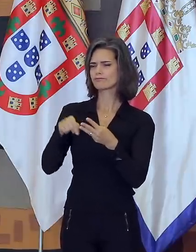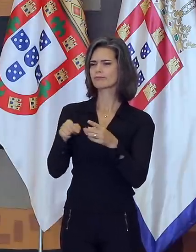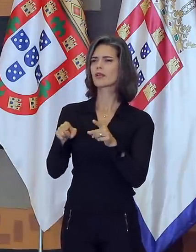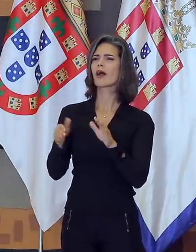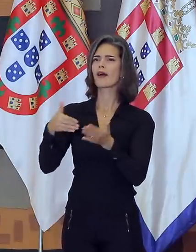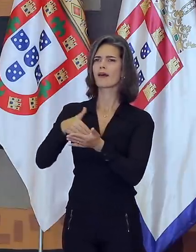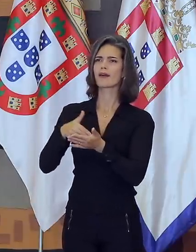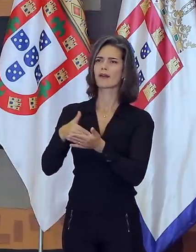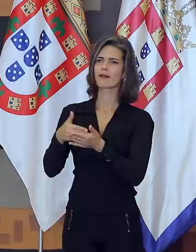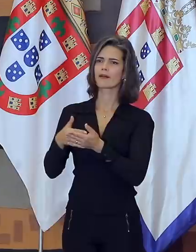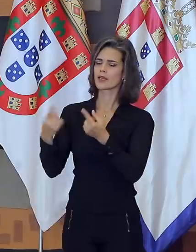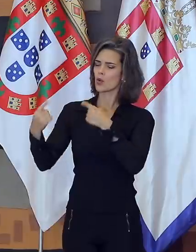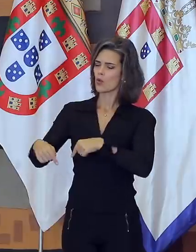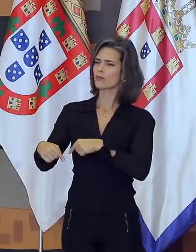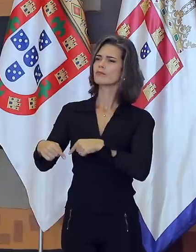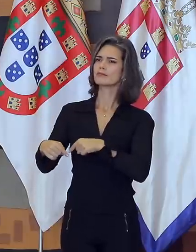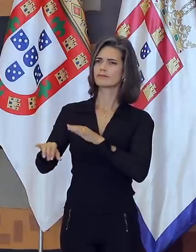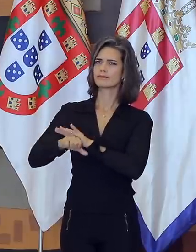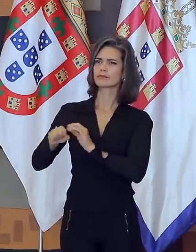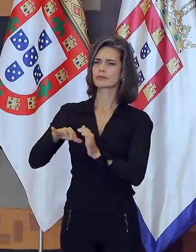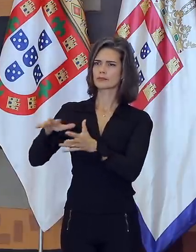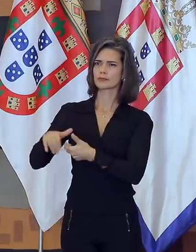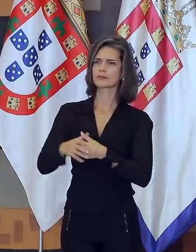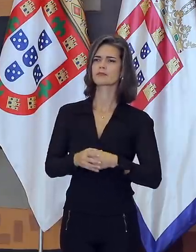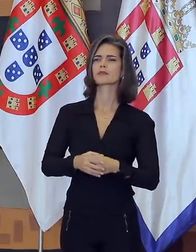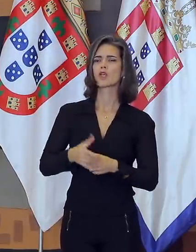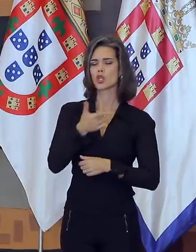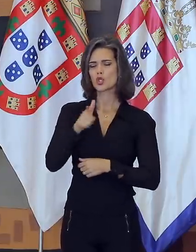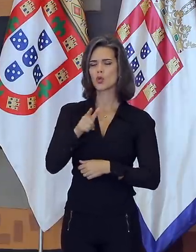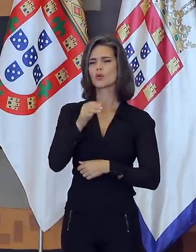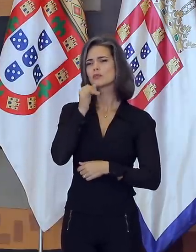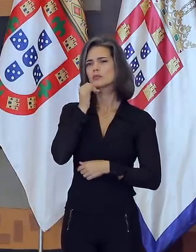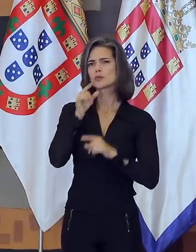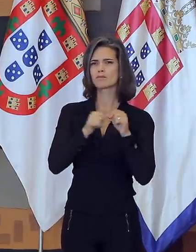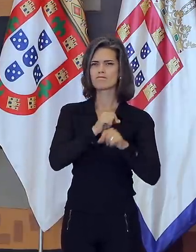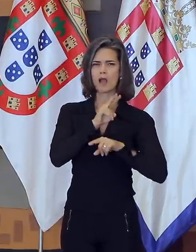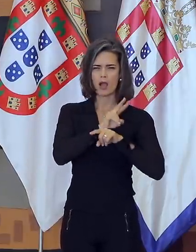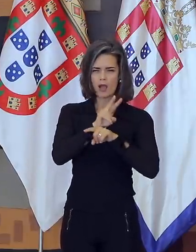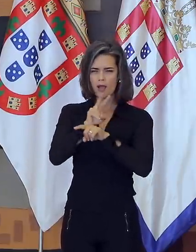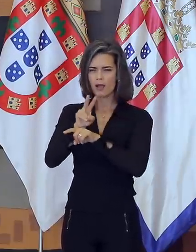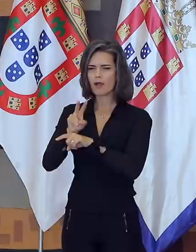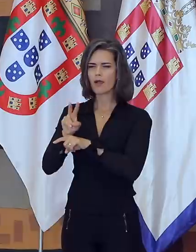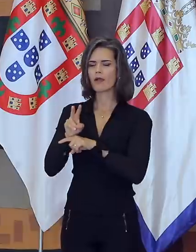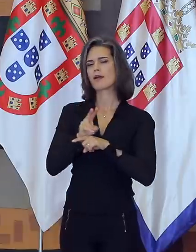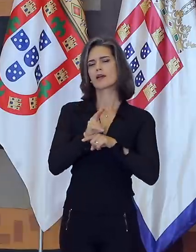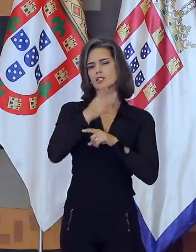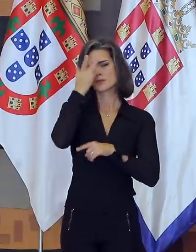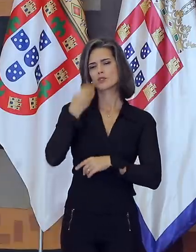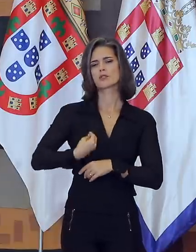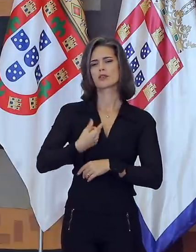combate à ilícitos transnacionais. E, para dar mais um exemplo, a defesa vigilante de nossos nacionais no exterior